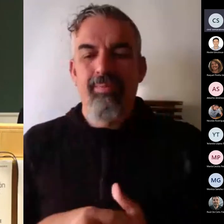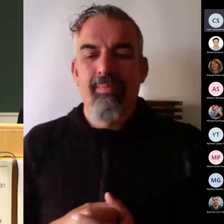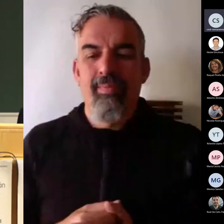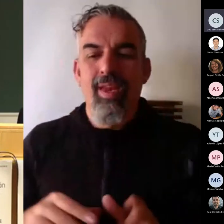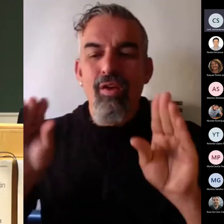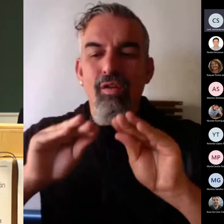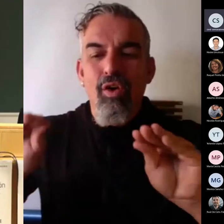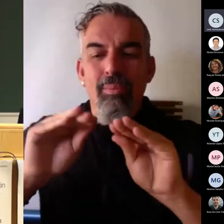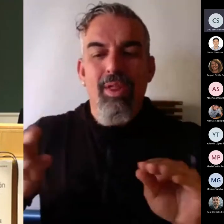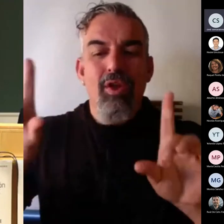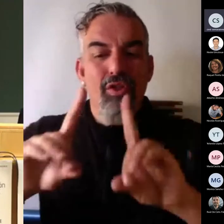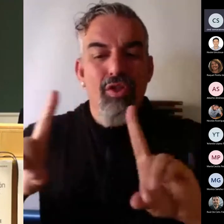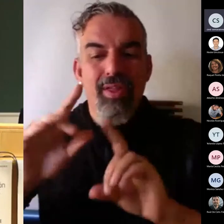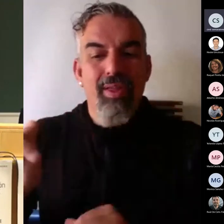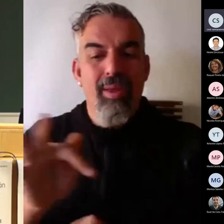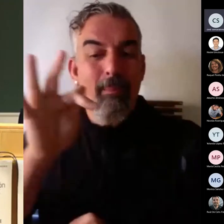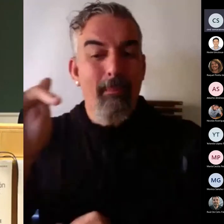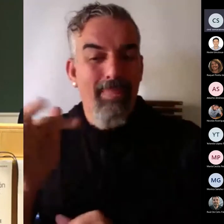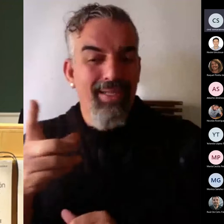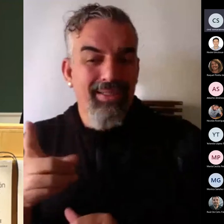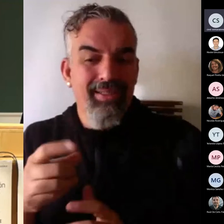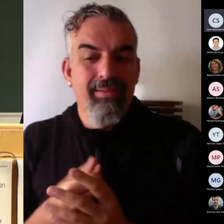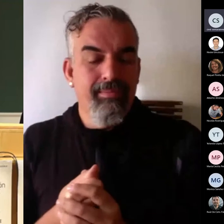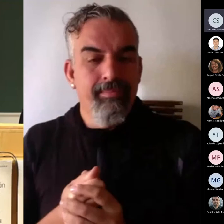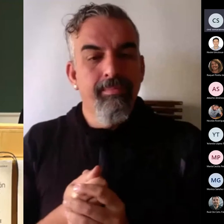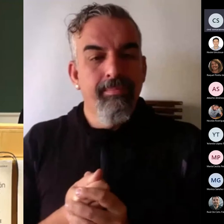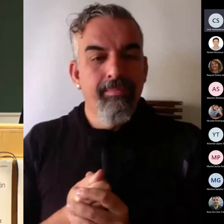Centro de la BAM y director de sus títulos.